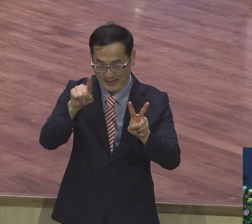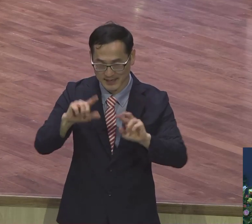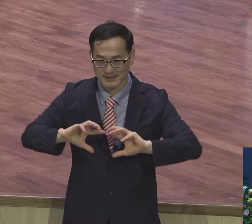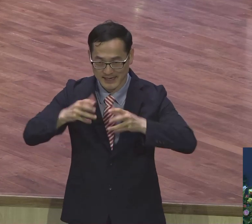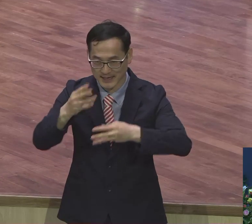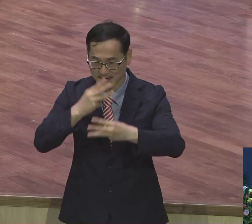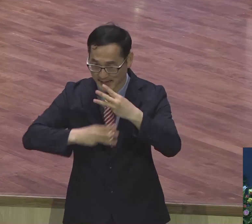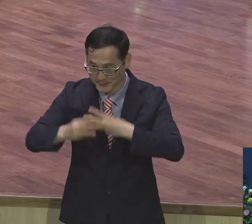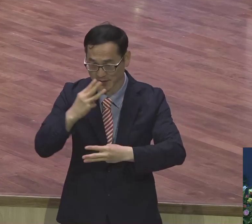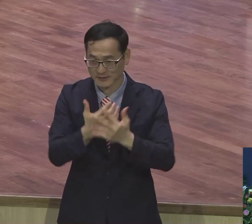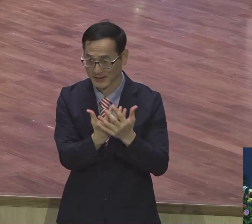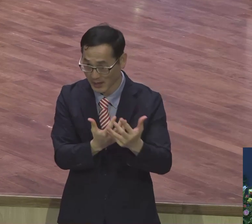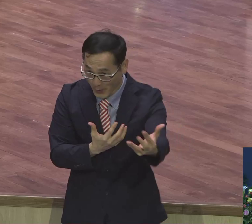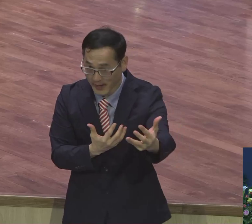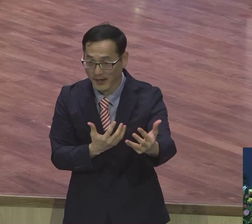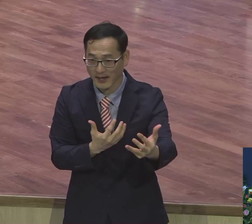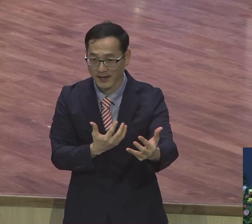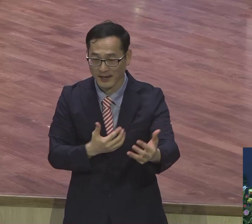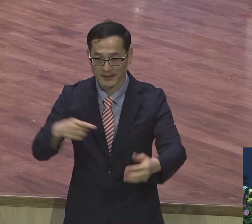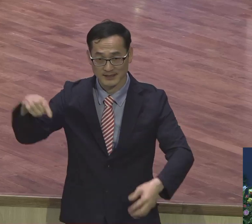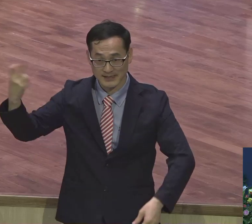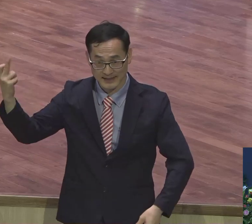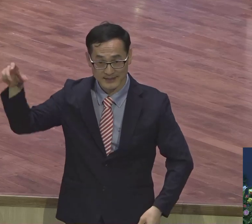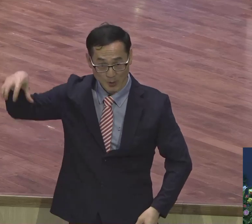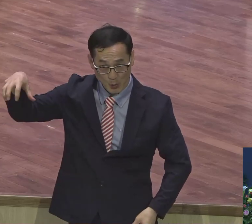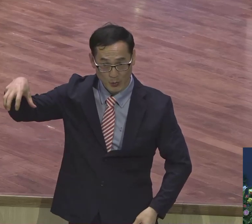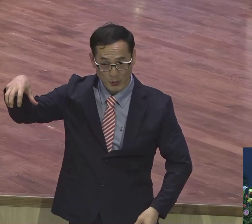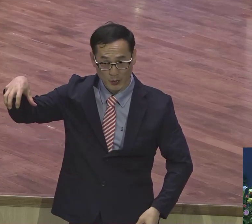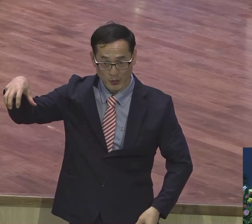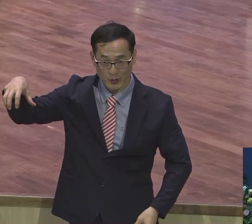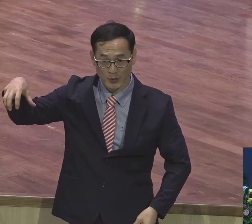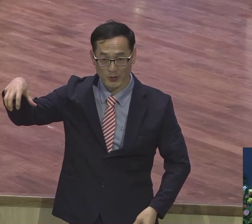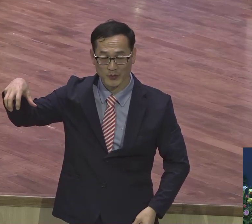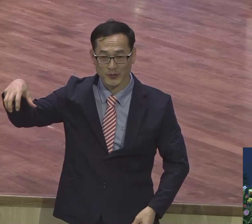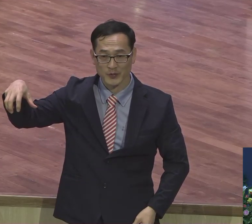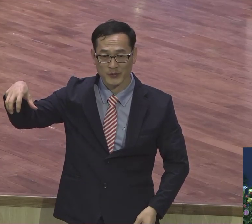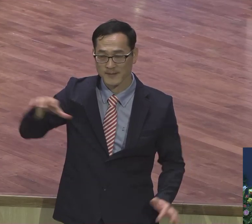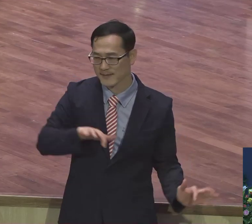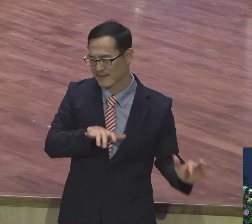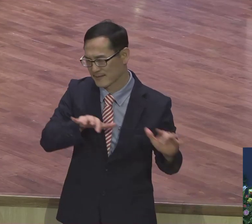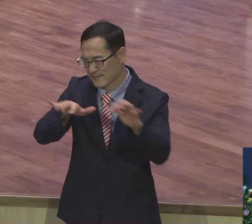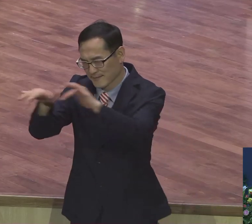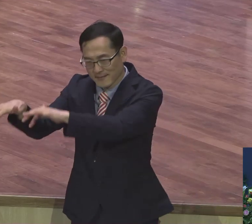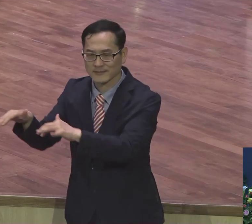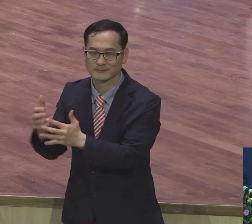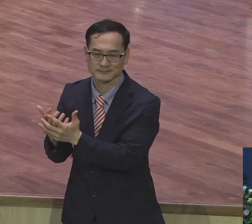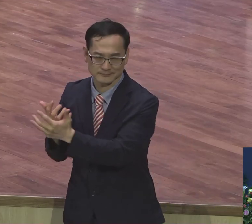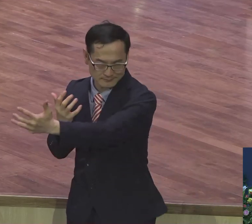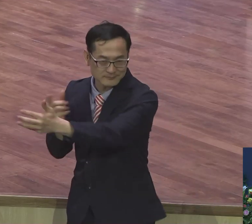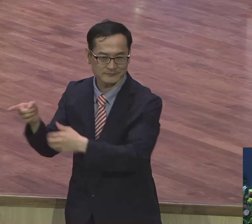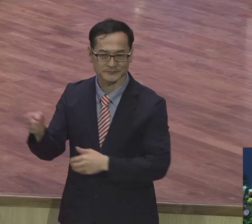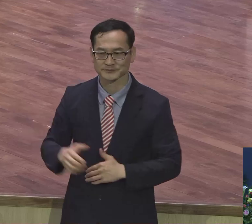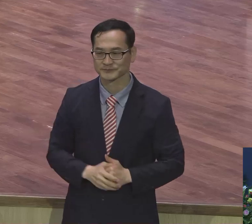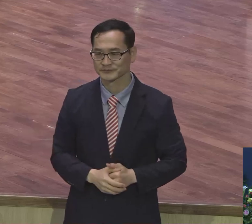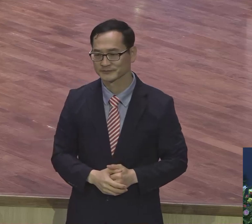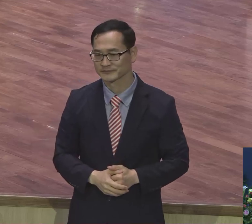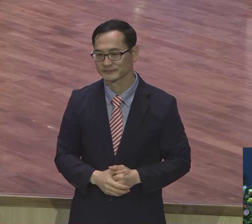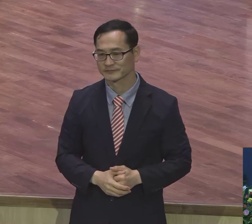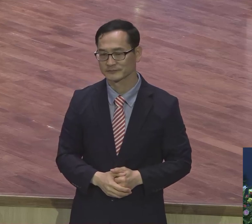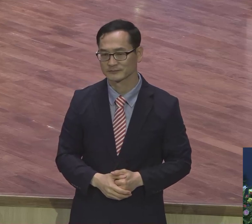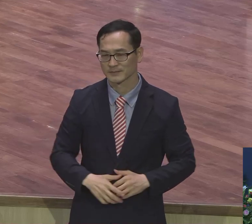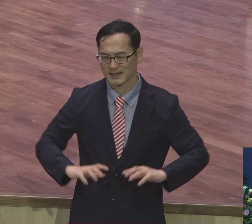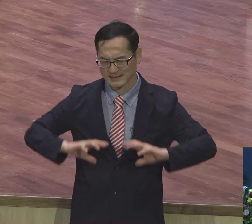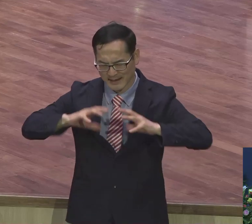대회가 저기에 일산에 있는 킨텍스에서 그렇게 진행이 됐습니다. 전